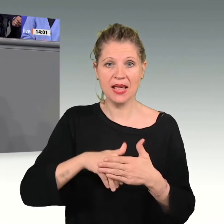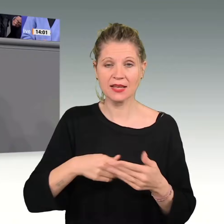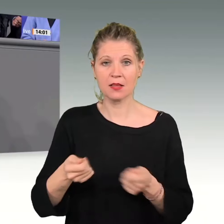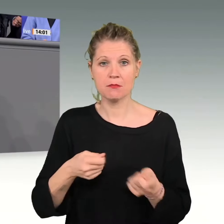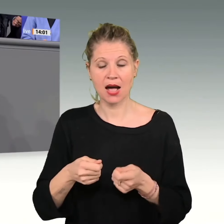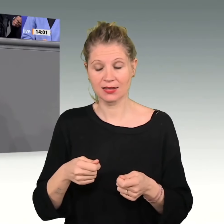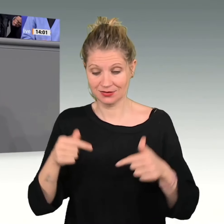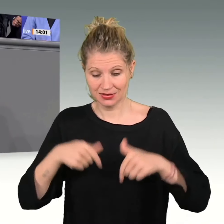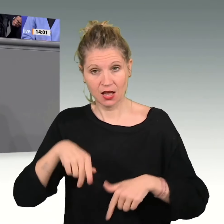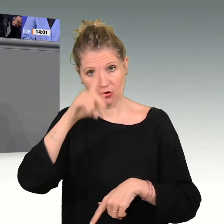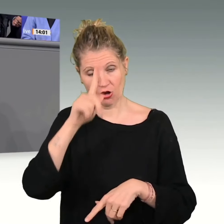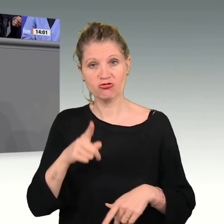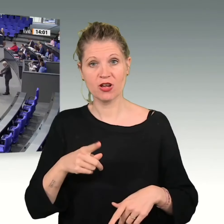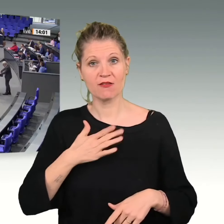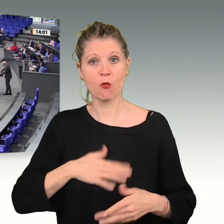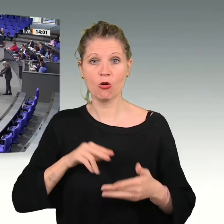und auch morgen.